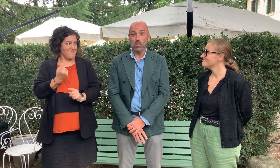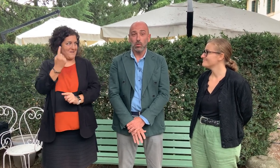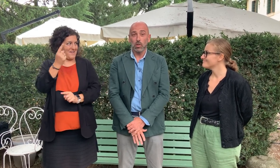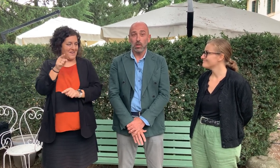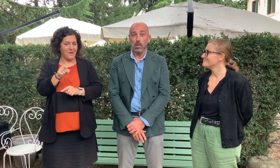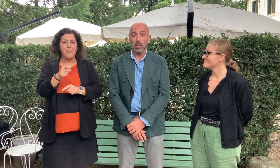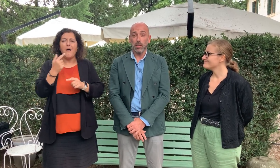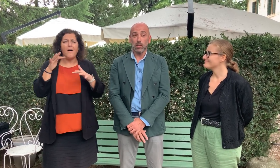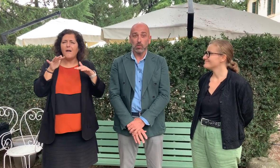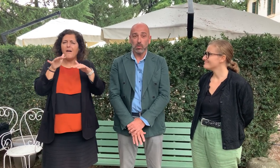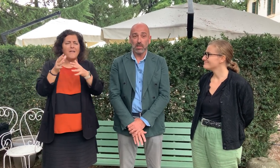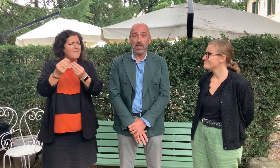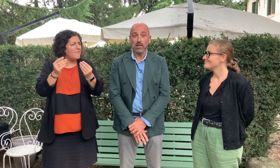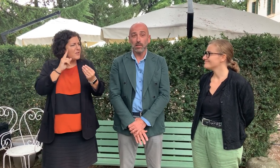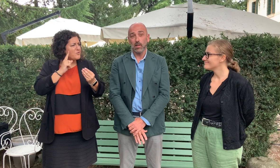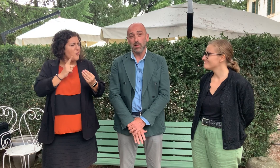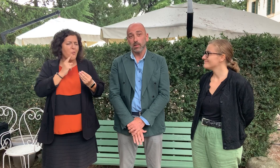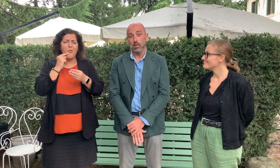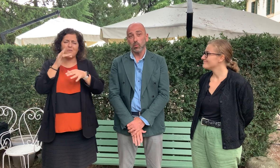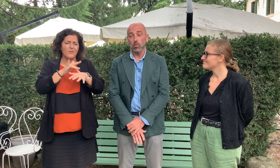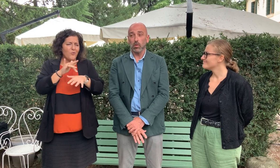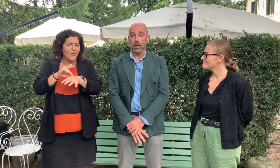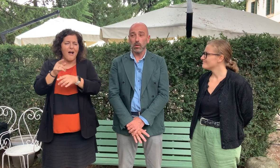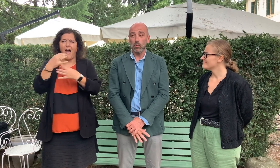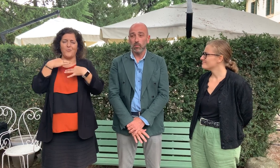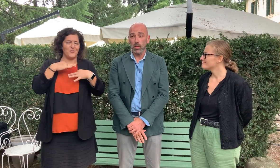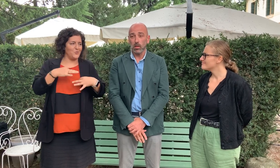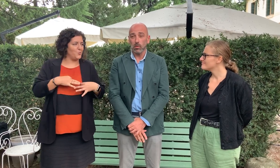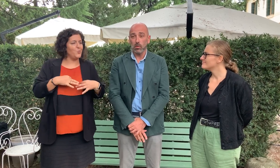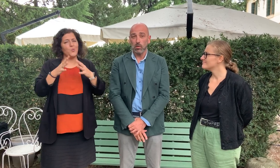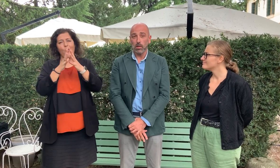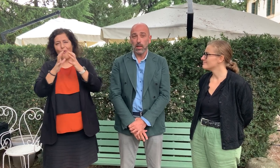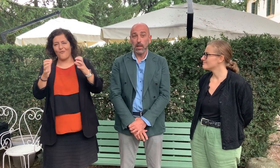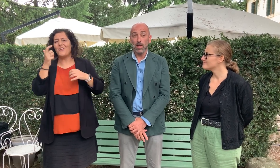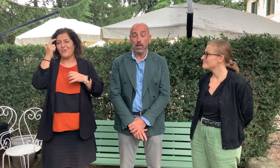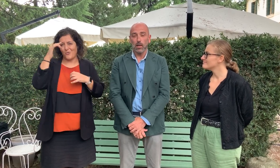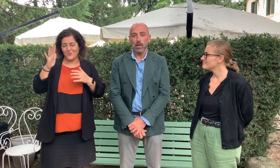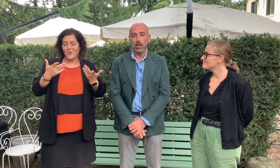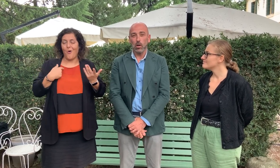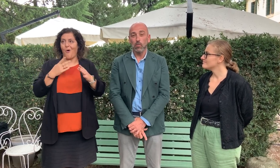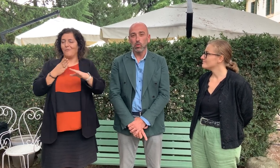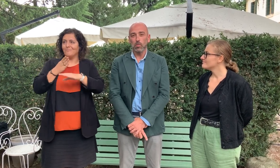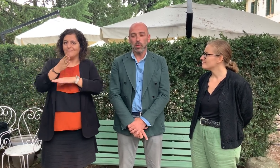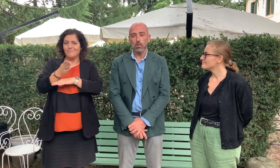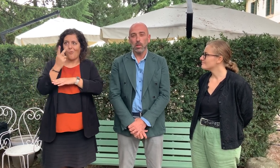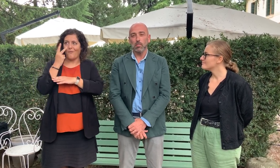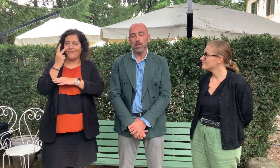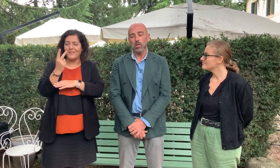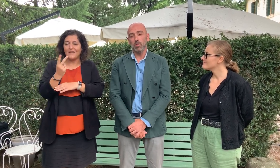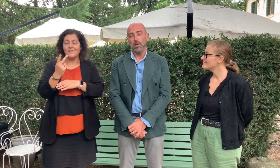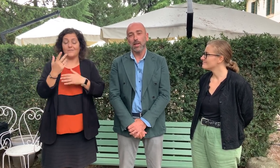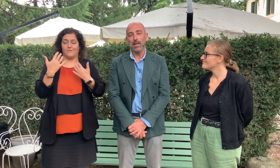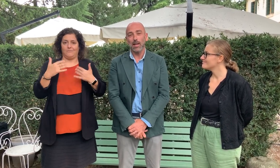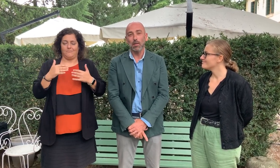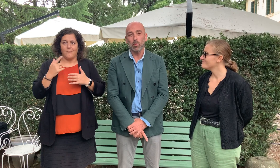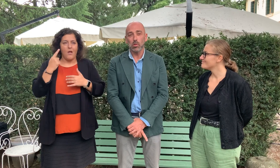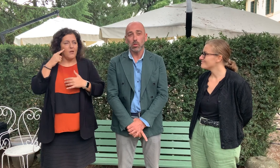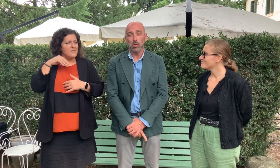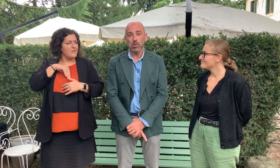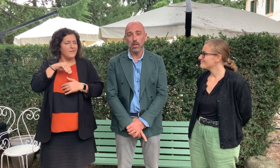soldi sono stati, se avessi venuto qui al compito, e ho avuto modo di percepire delle emozioni,